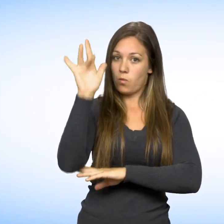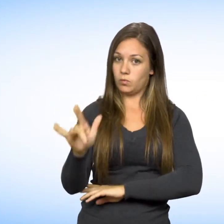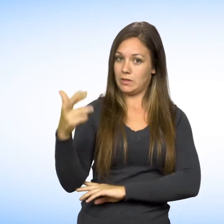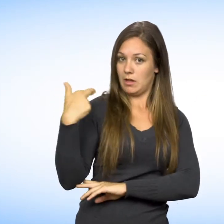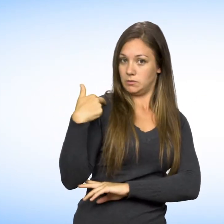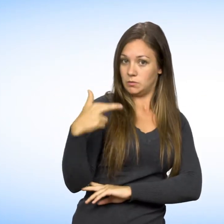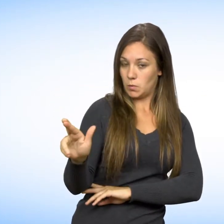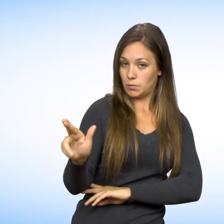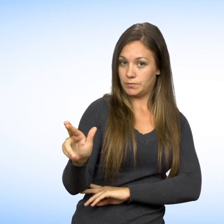de sa religion.